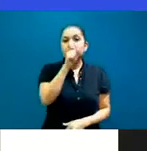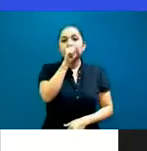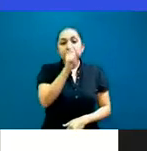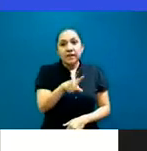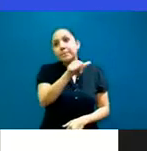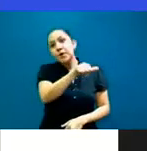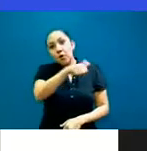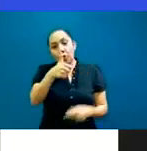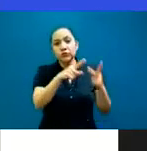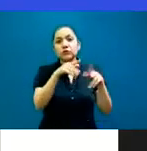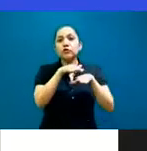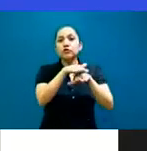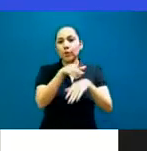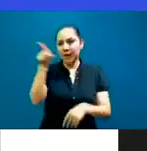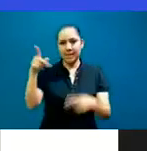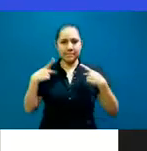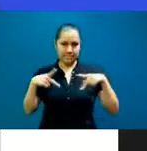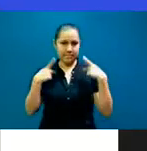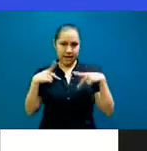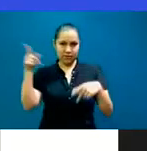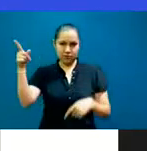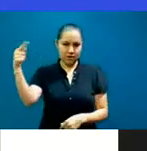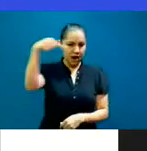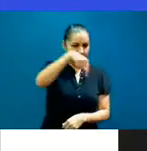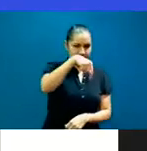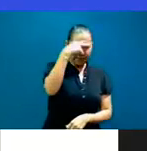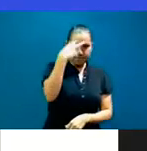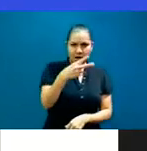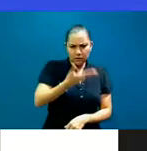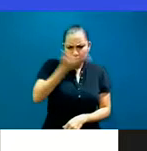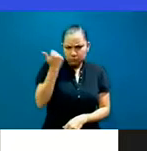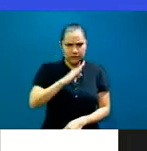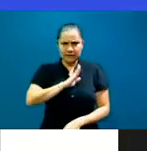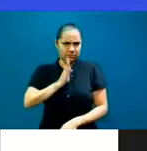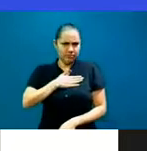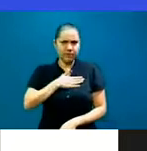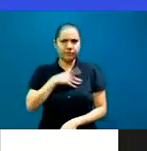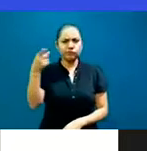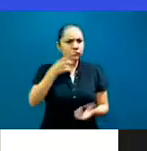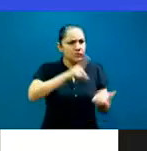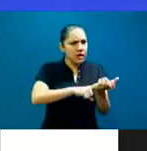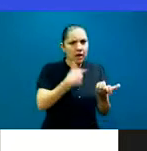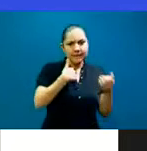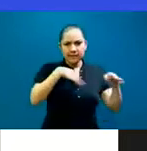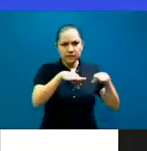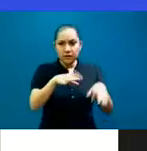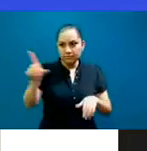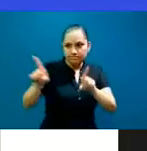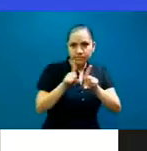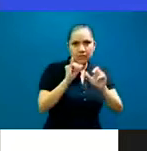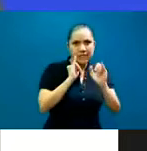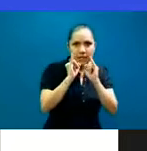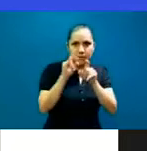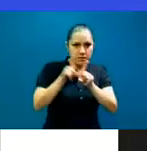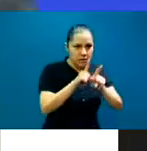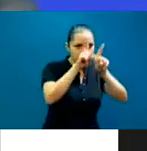de un cliente que llega a México sin hablar el idioma y cómo es toda su vida ahora con un intérprete. Otra es